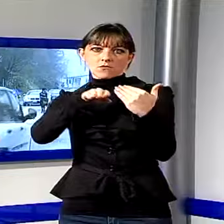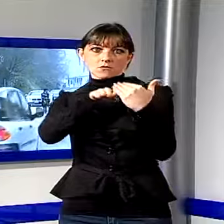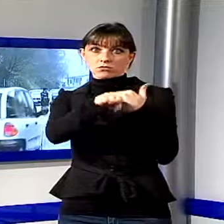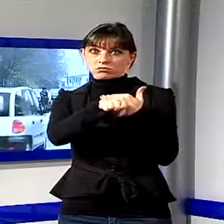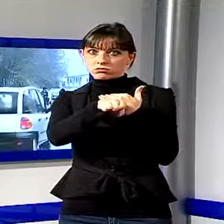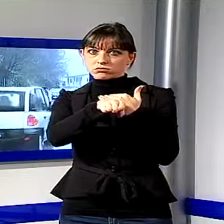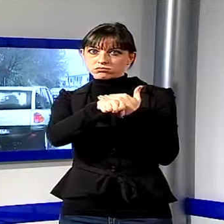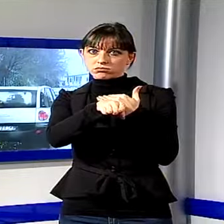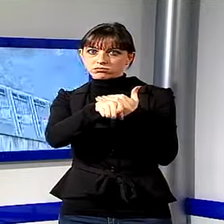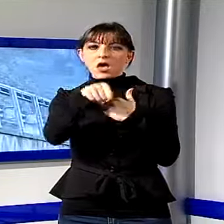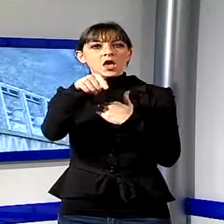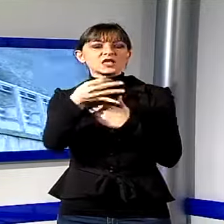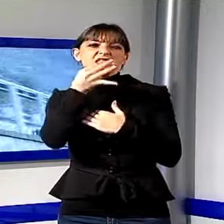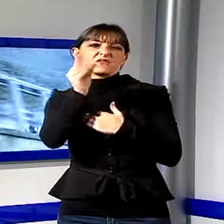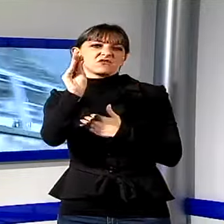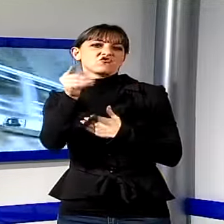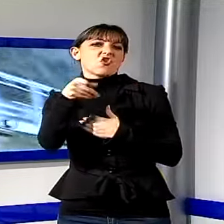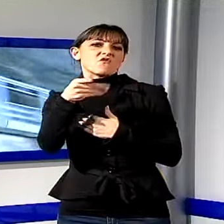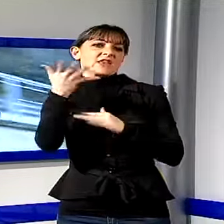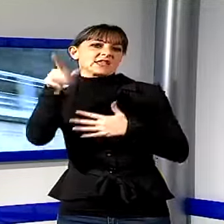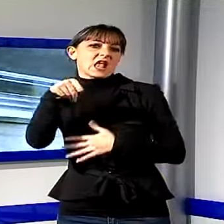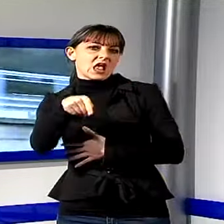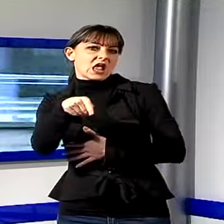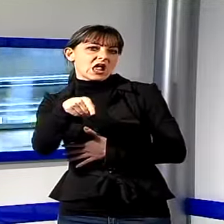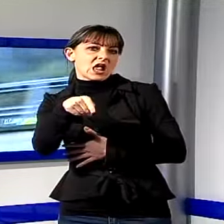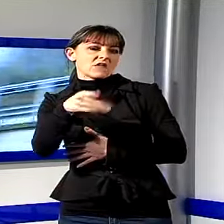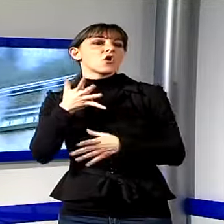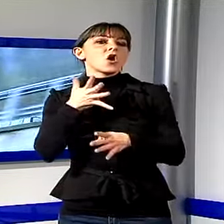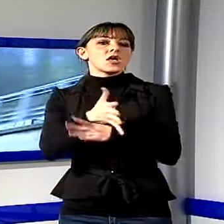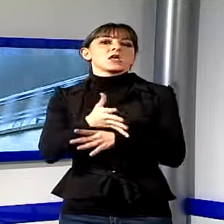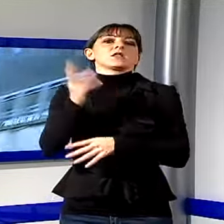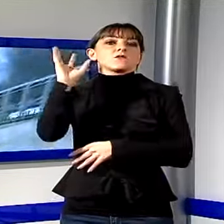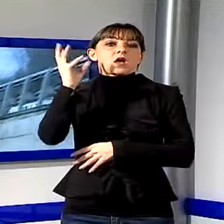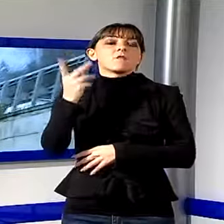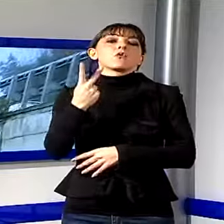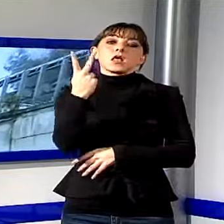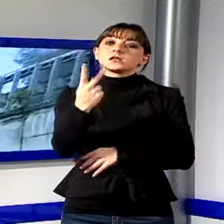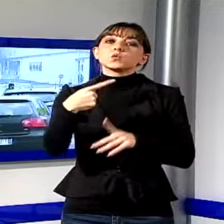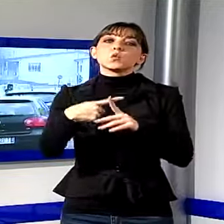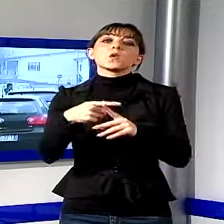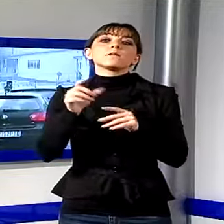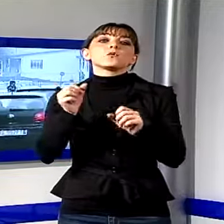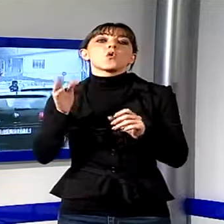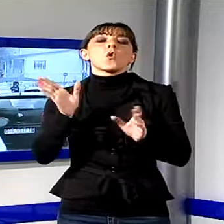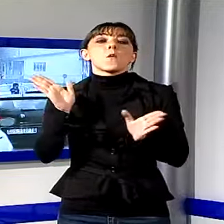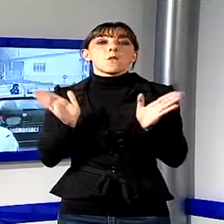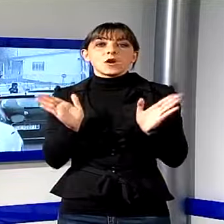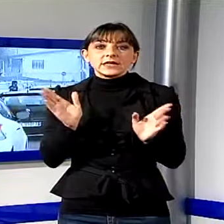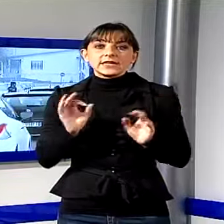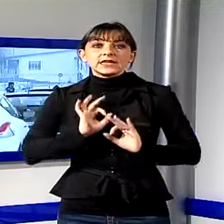118, i carabinieri, la municipale di Borgo a Mozzano ed i vigili del fuoco chiamati per liberare il giovane dall'abitacolo. Sulla